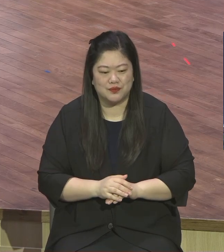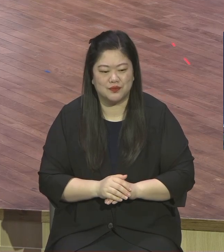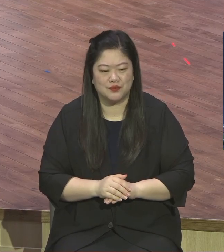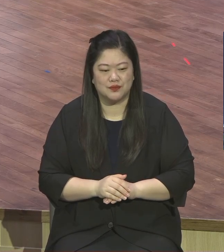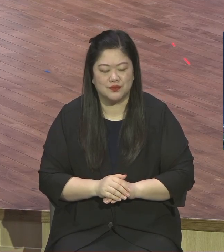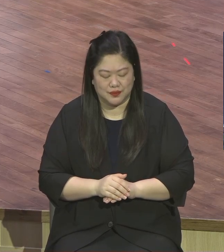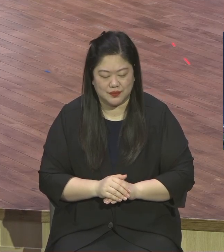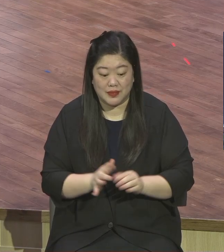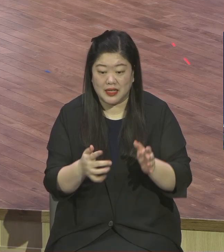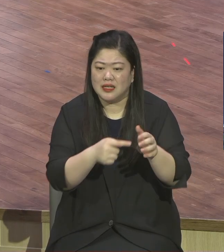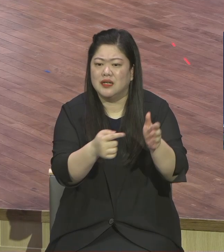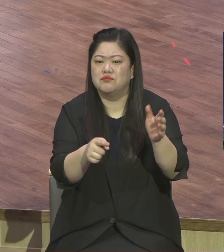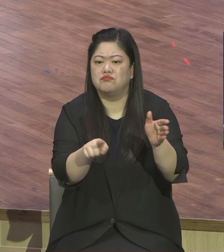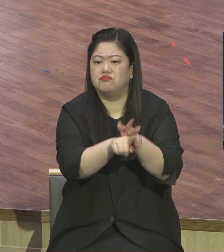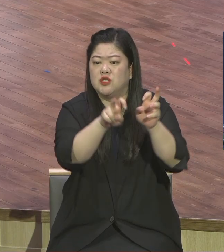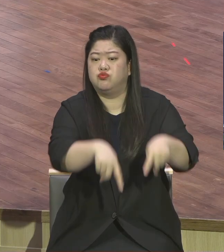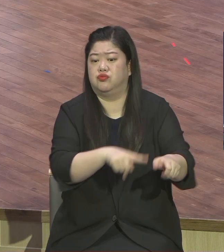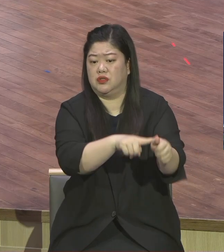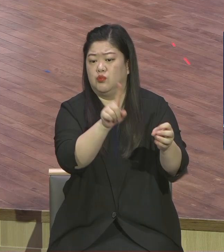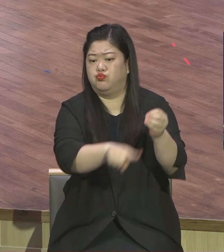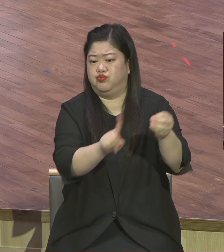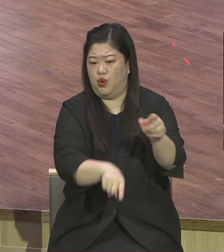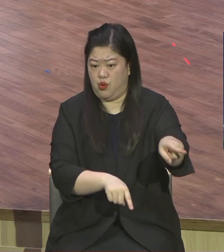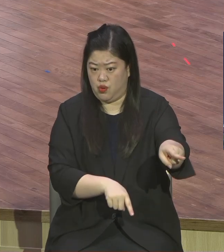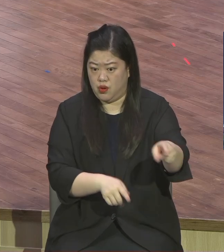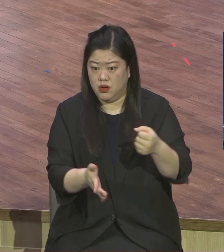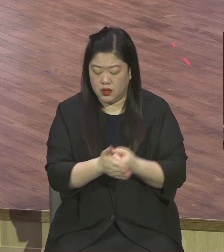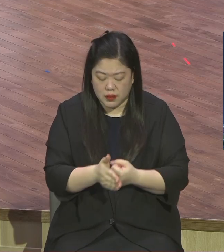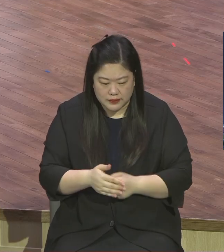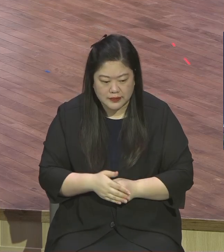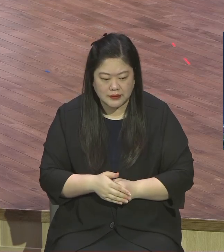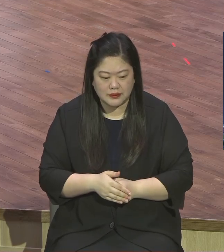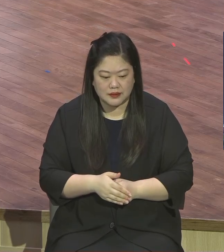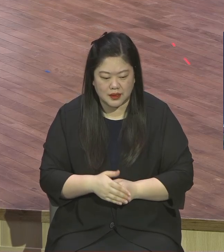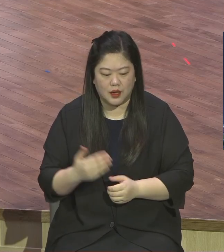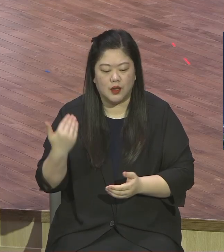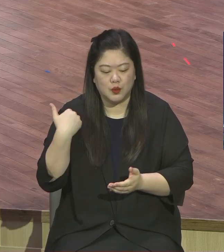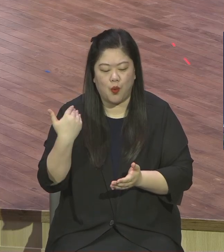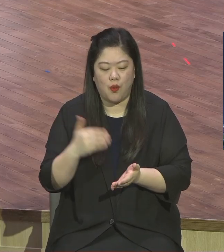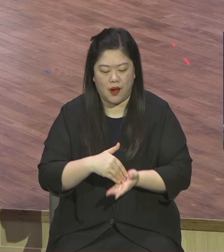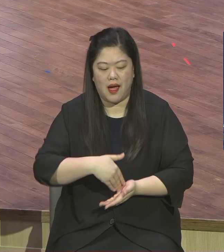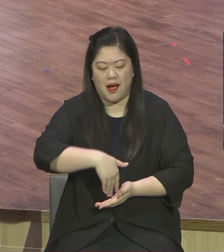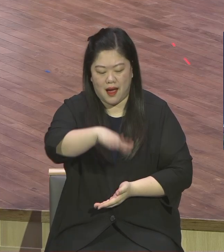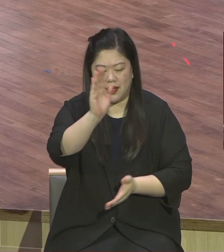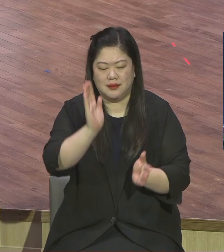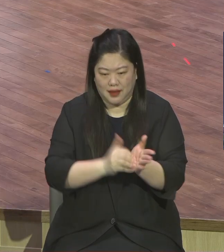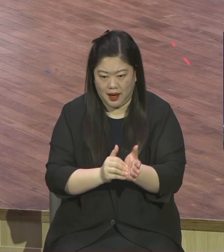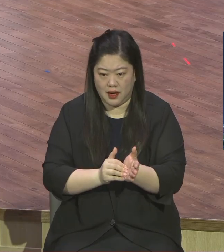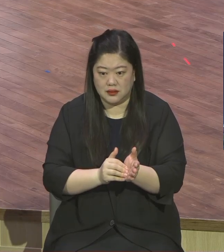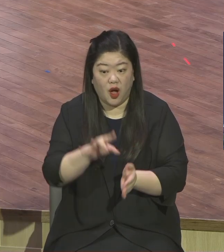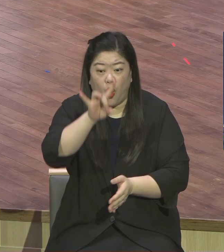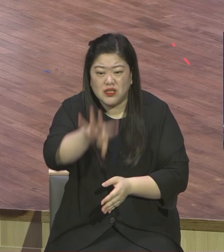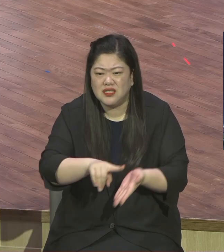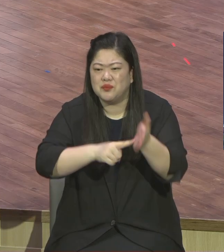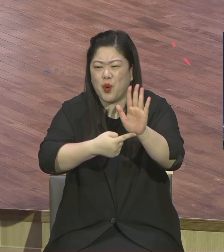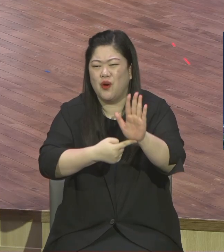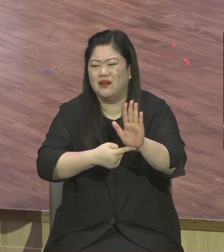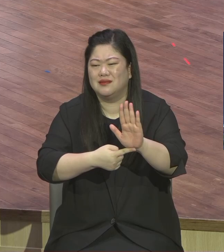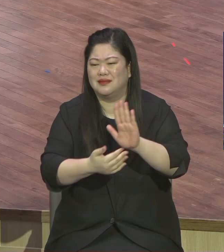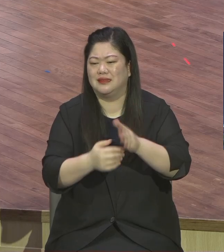죽으면 지옥인데 지옥인데 곳을 갖고 천국 아니면 지옥입니다. 누구나 다 천국 가고 싶지요.